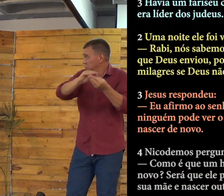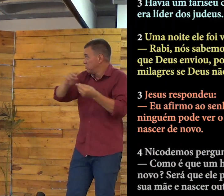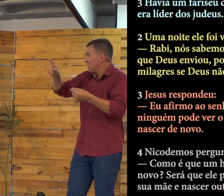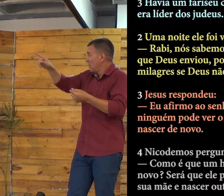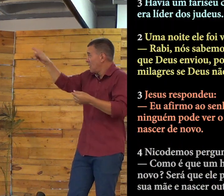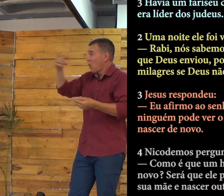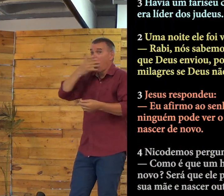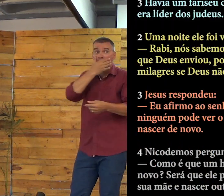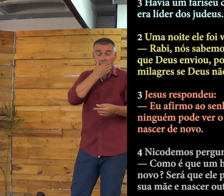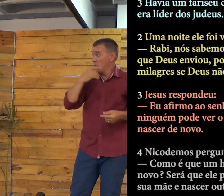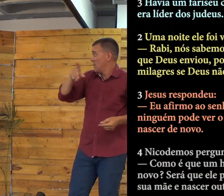Vou explicar pra vocês.